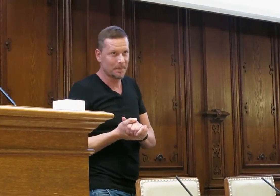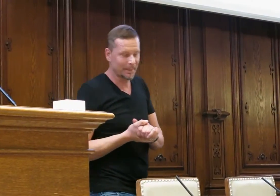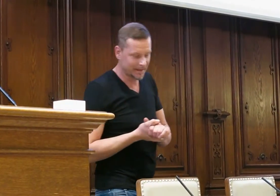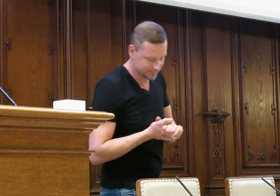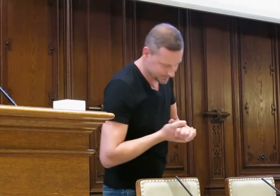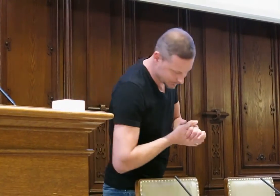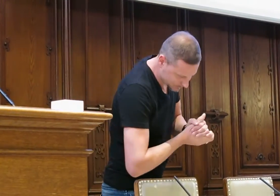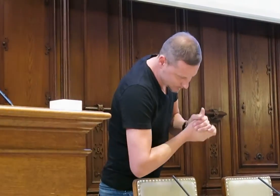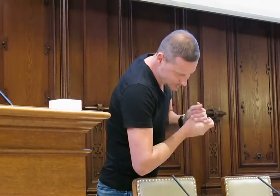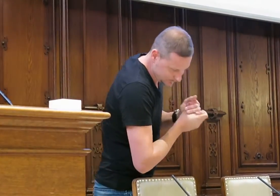Gebärdensprachen integriert.